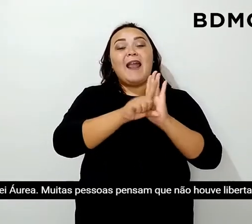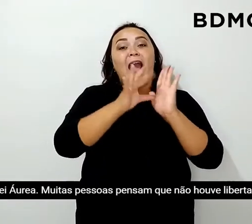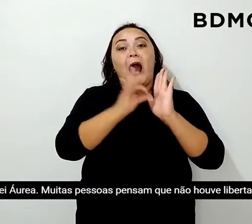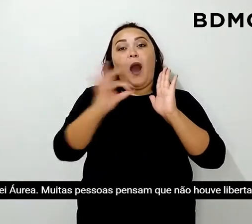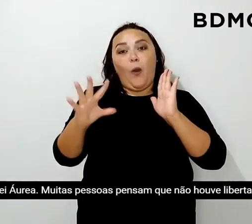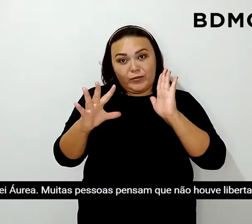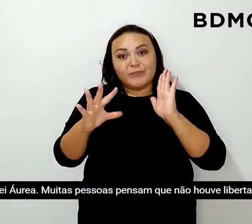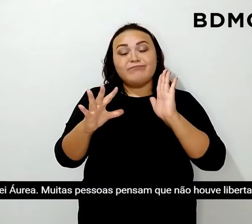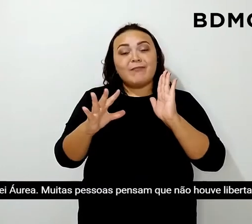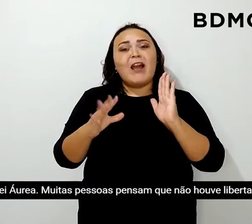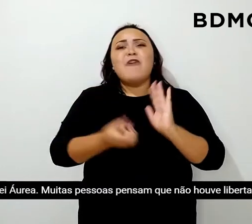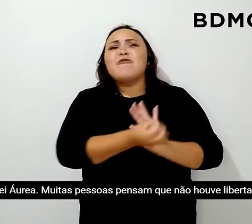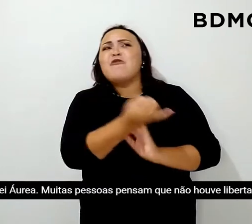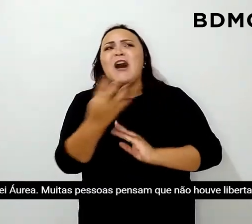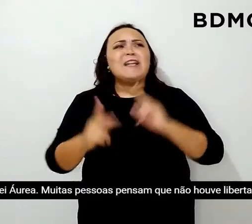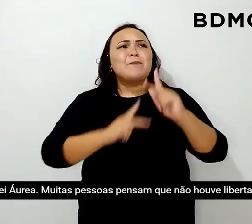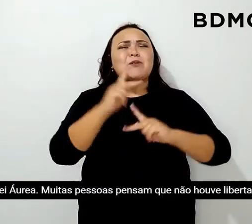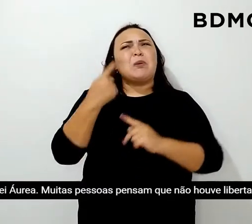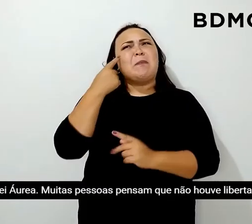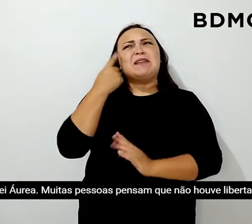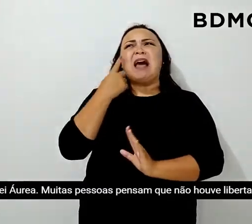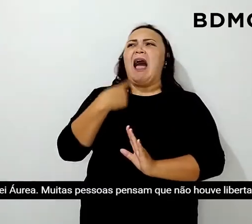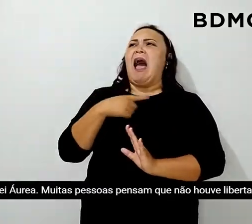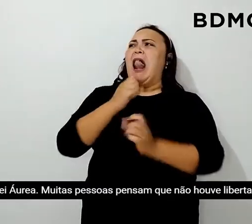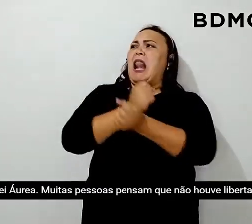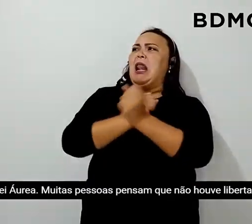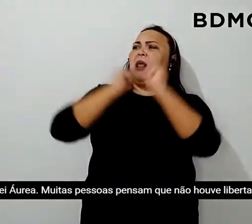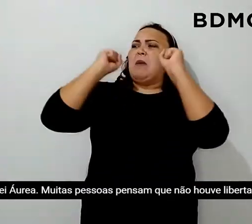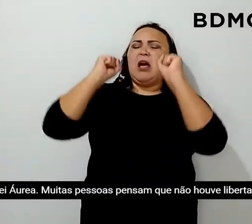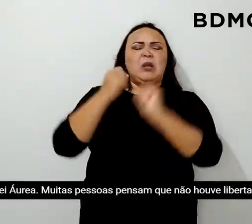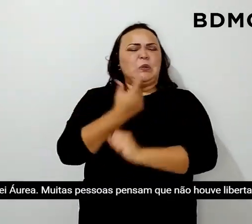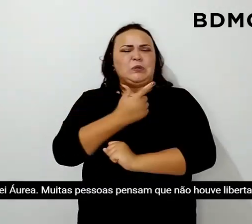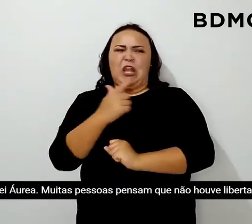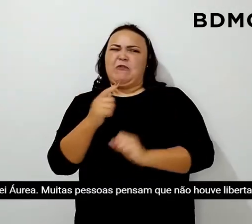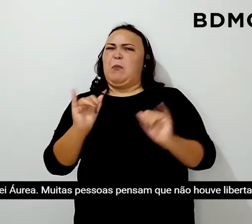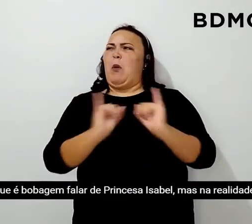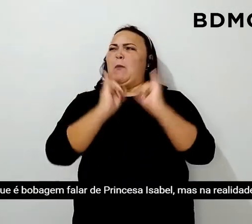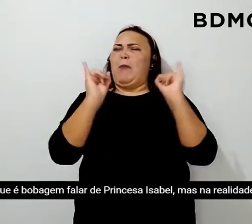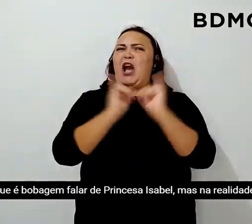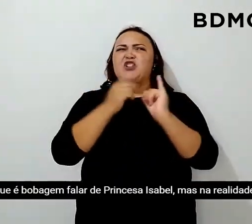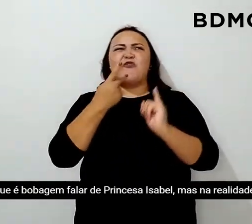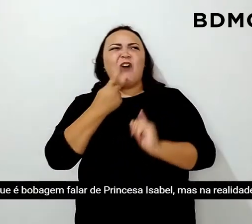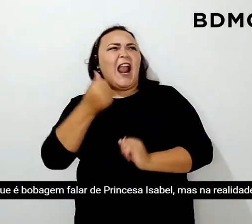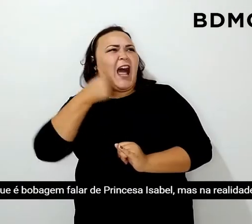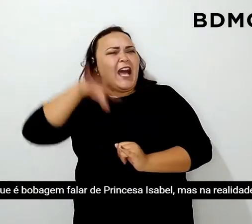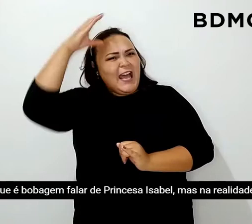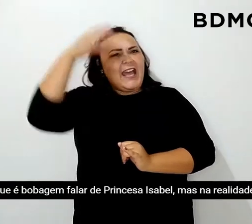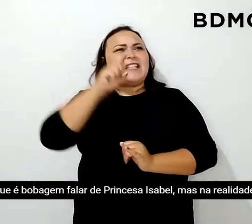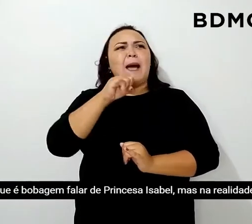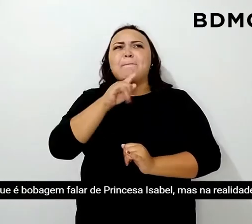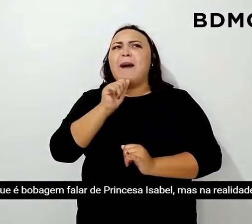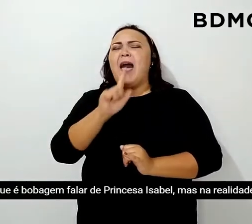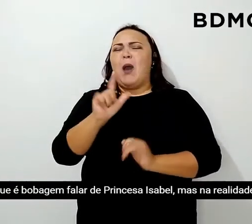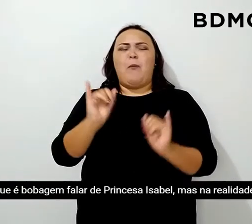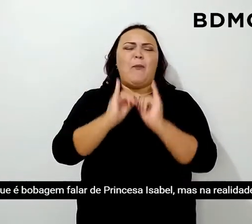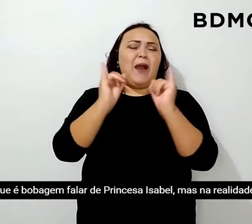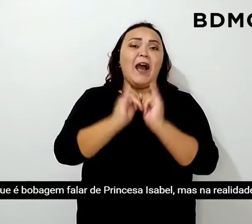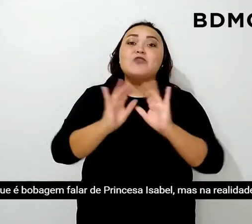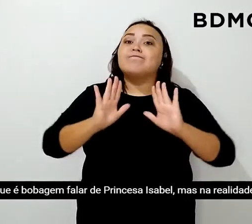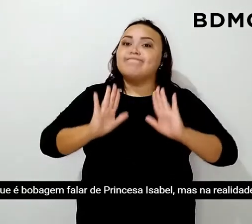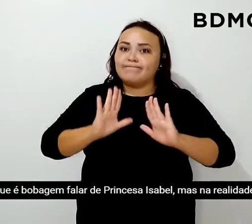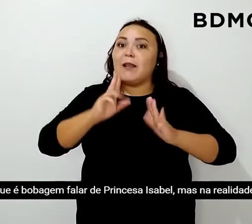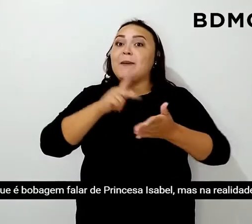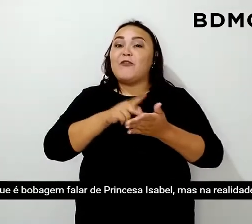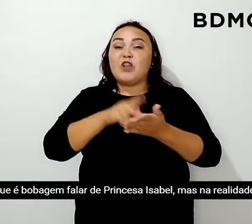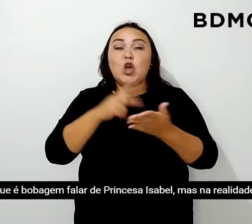pessoas pensam que não houve libertação, que bobagem falar de Princesa Isabel, mas, na